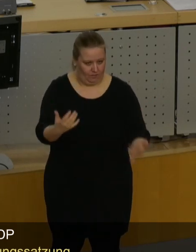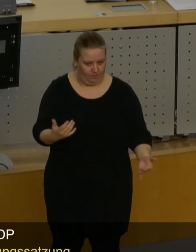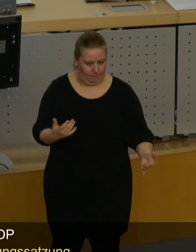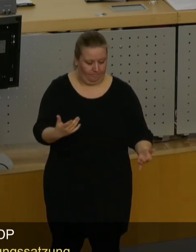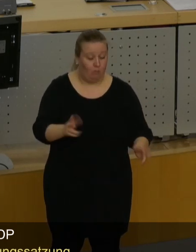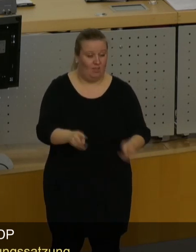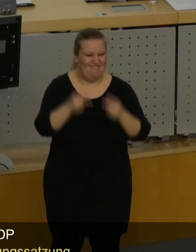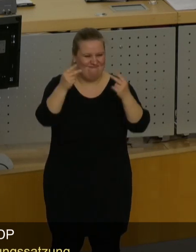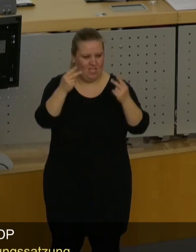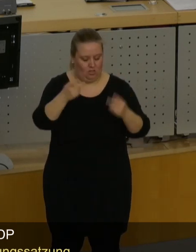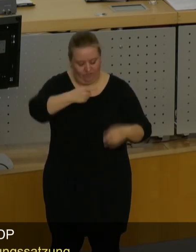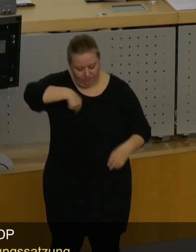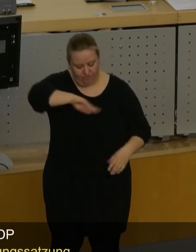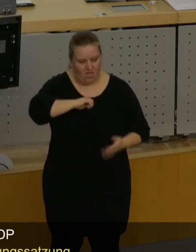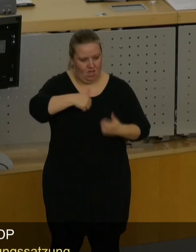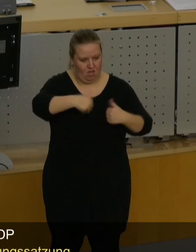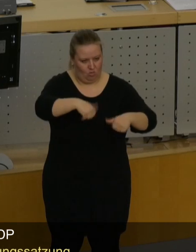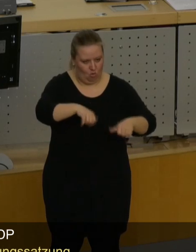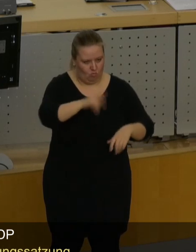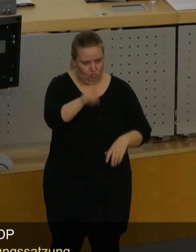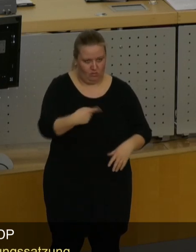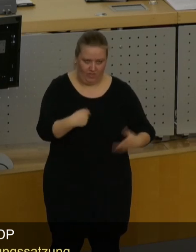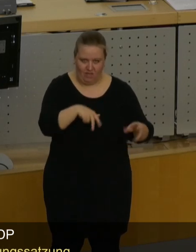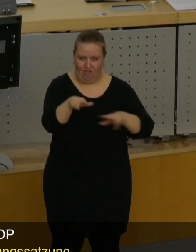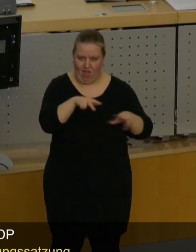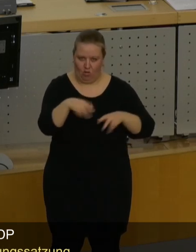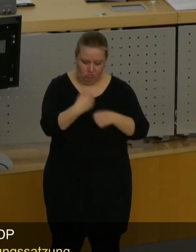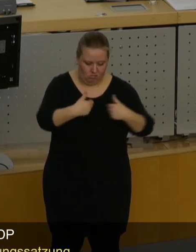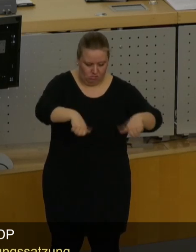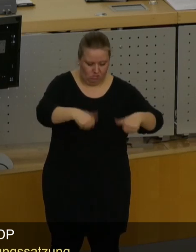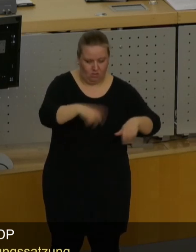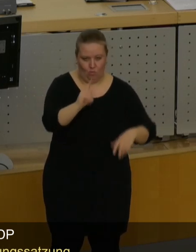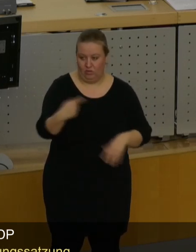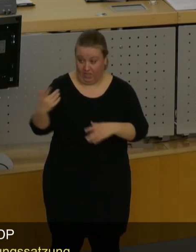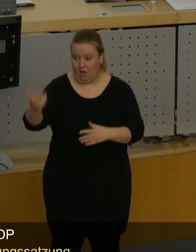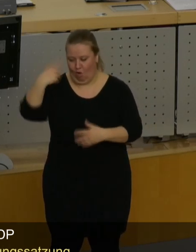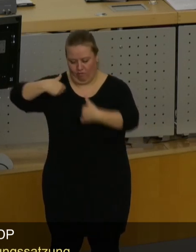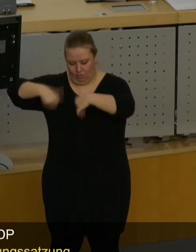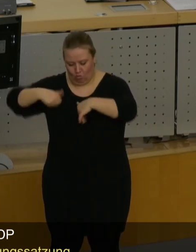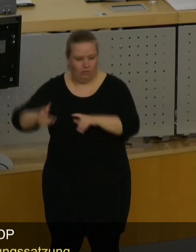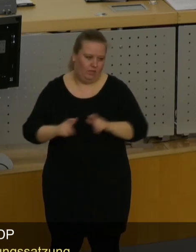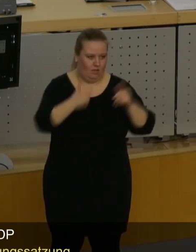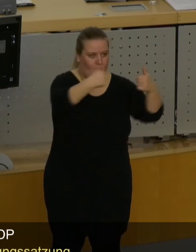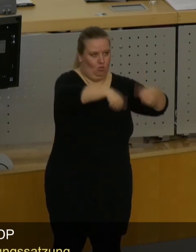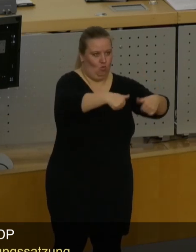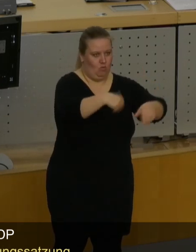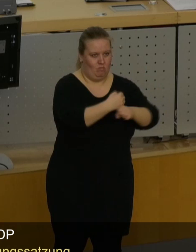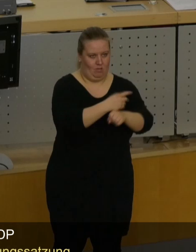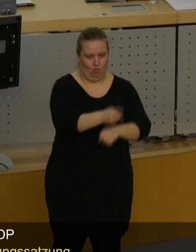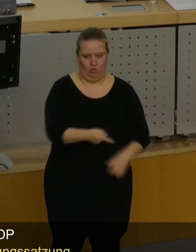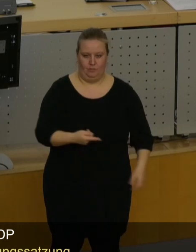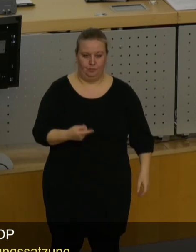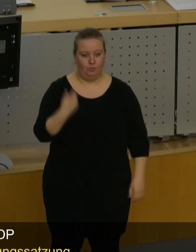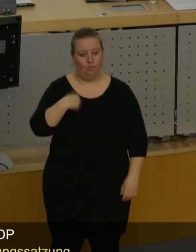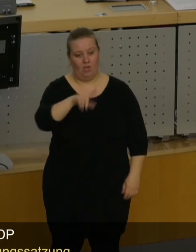Es geht darum, dass wir den Druck ausüben, den wir von den Wählern sozusagen übergeben kriegen. Und Herr